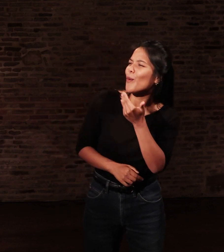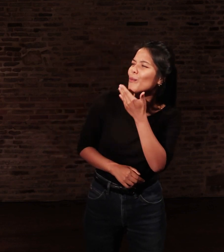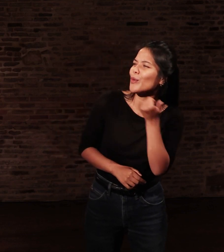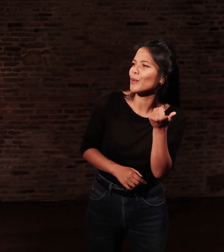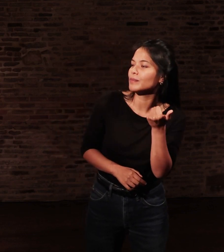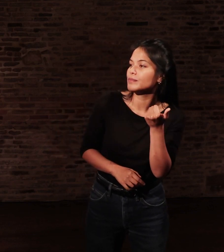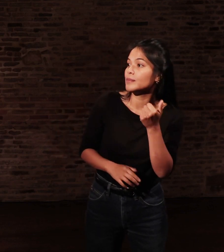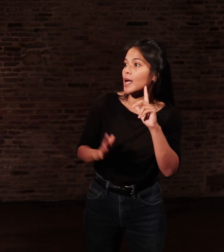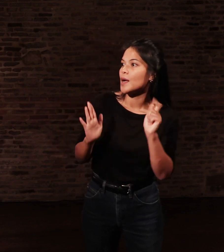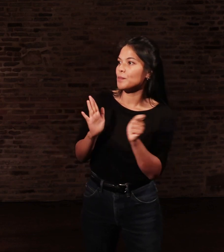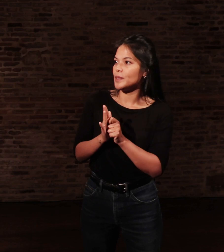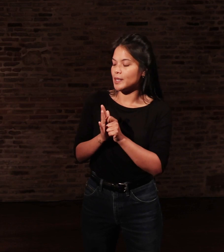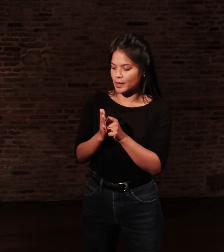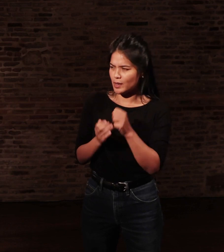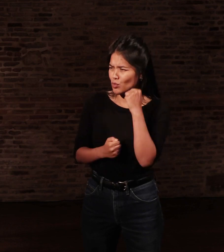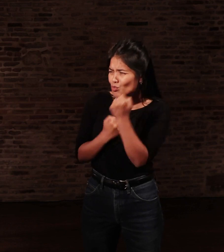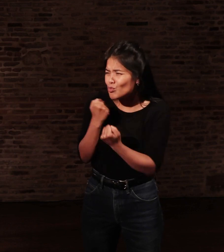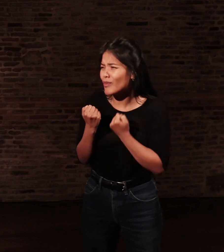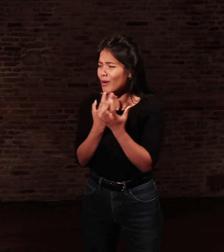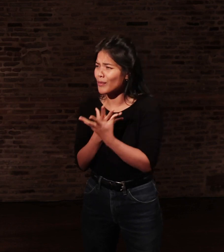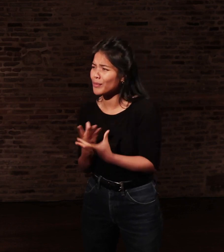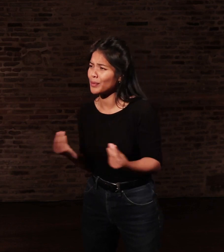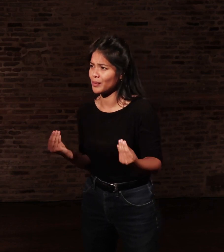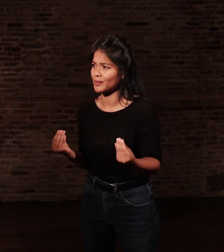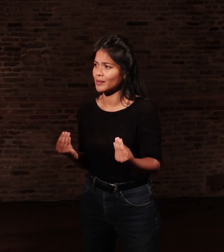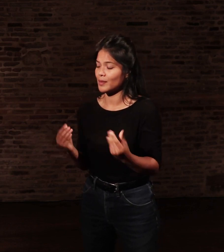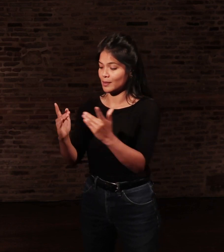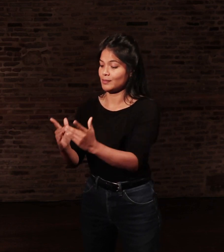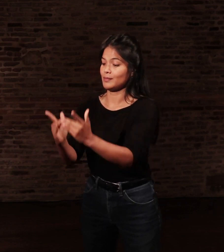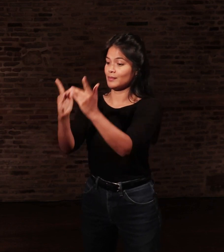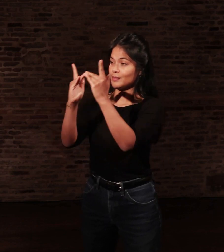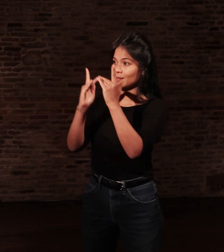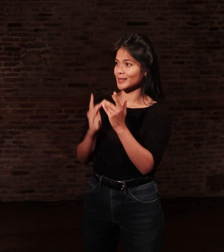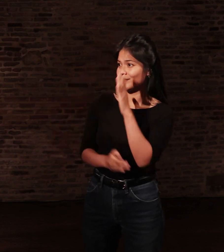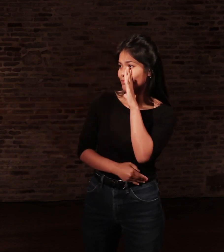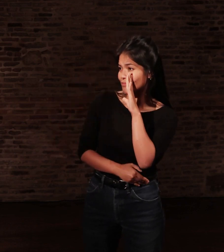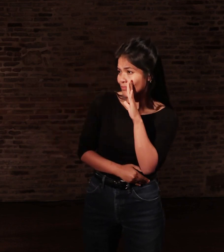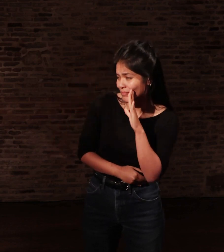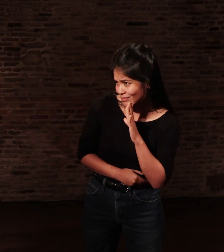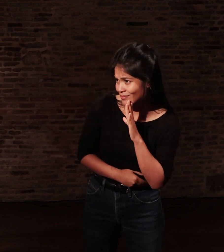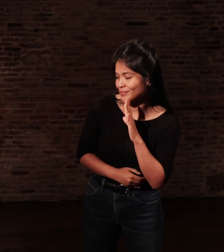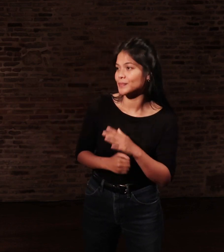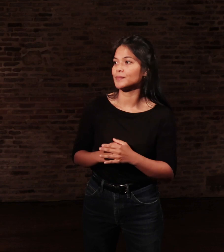'informer de l'évolution de sa convalescence afin de récupérer mon bien, des guérisons complètes.